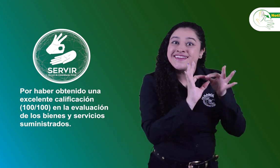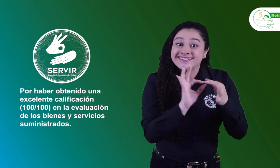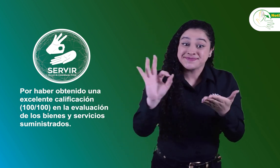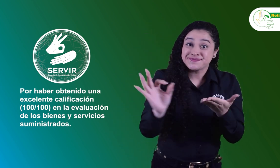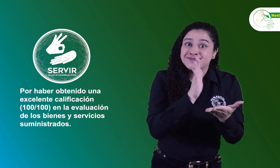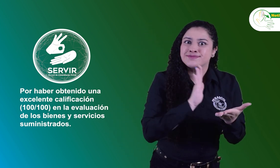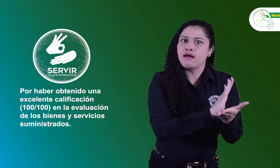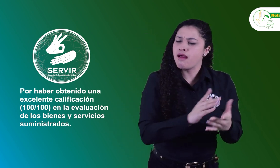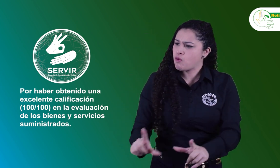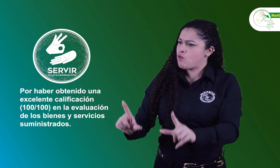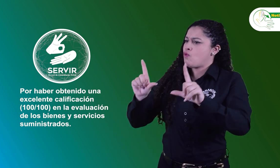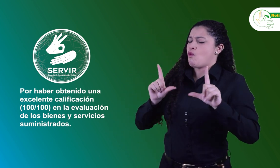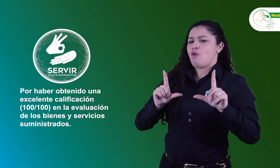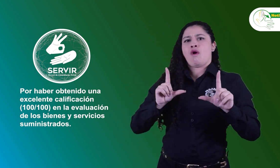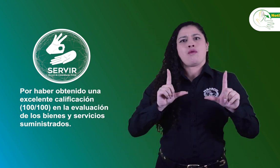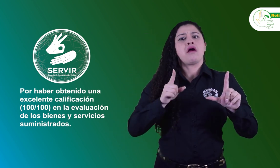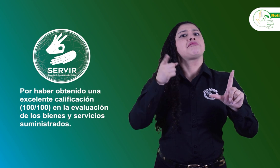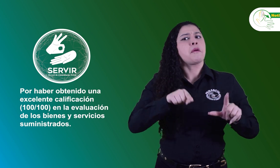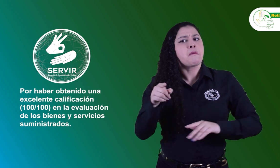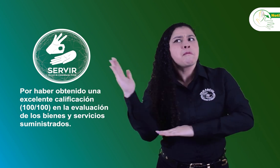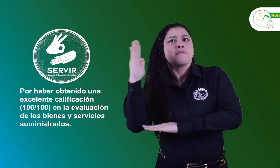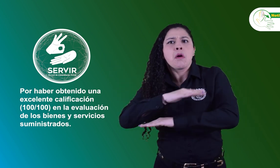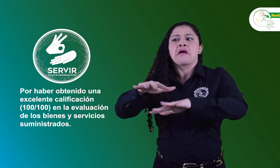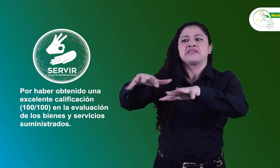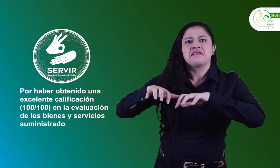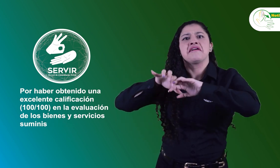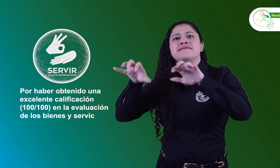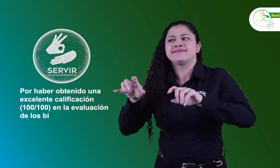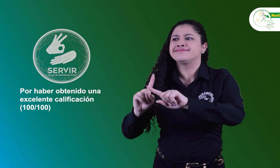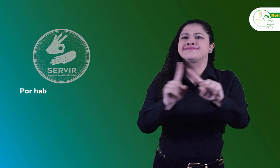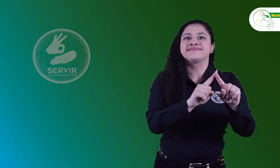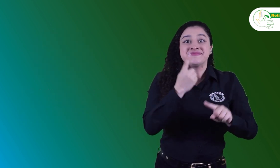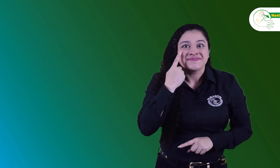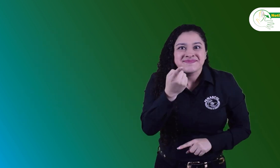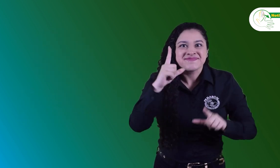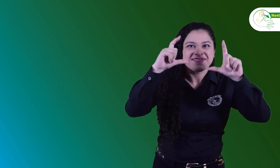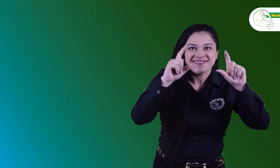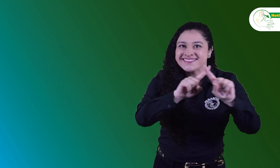SERVIR obtuvo este reconocimiento y estuvo presente en el evento. Miremos algunas imágenes.